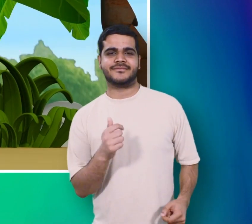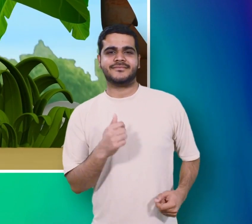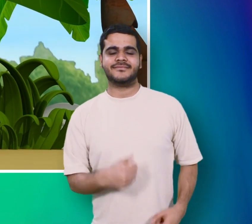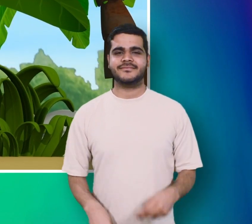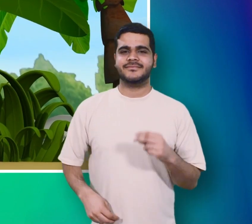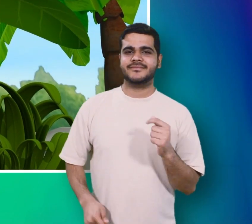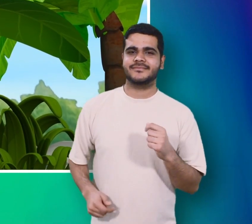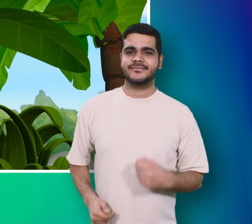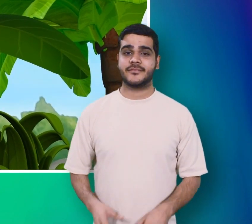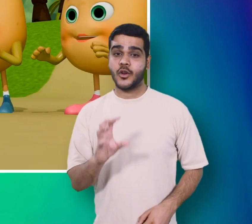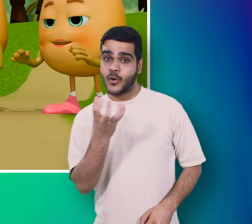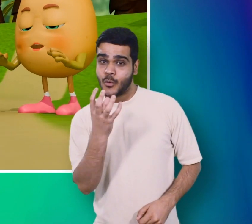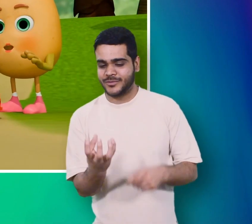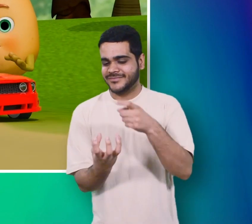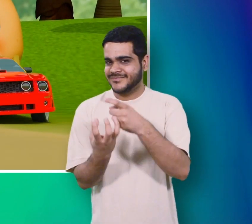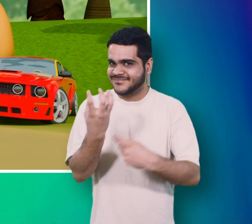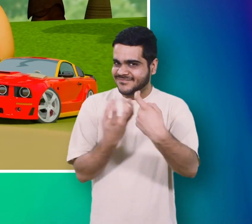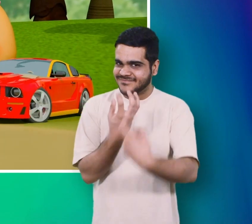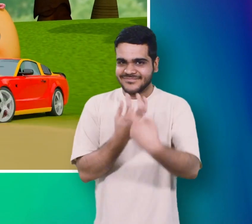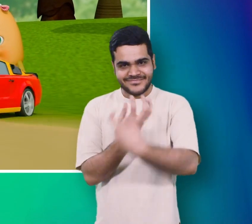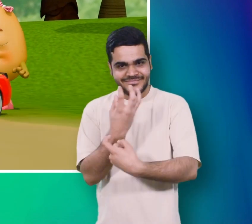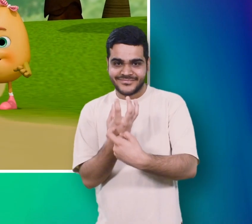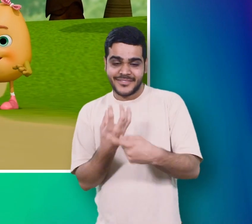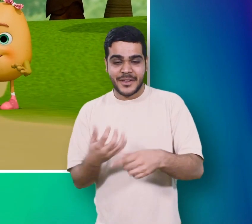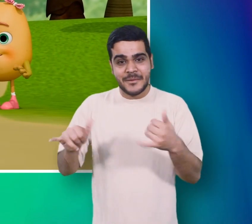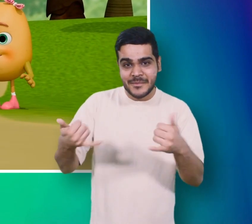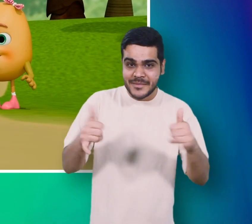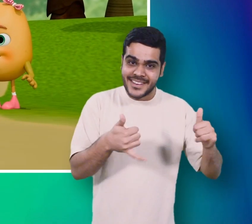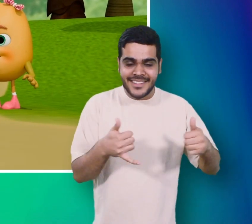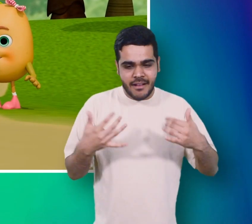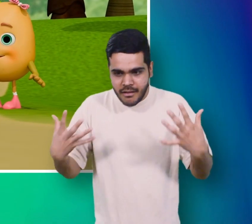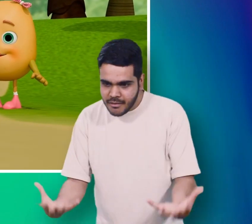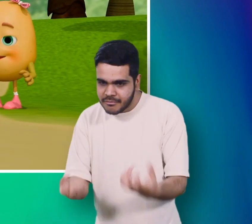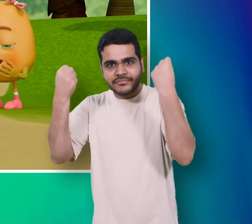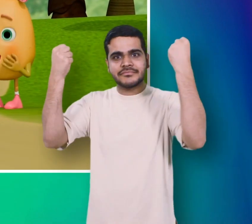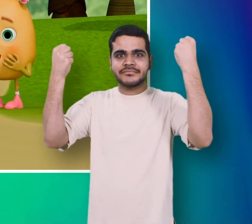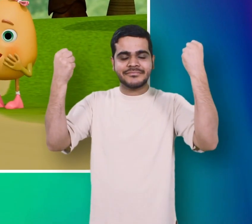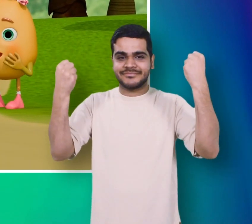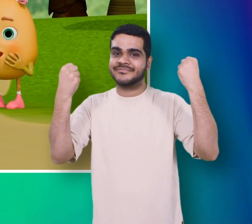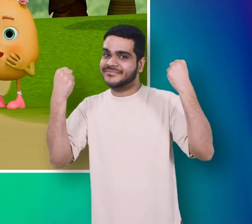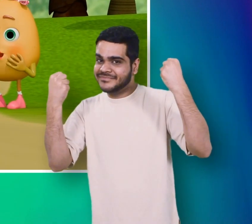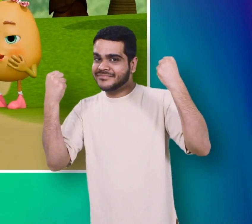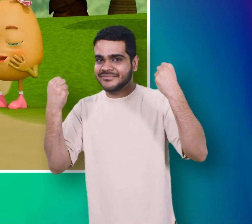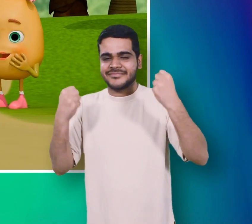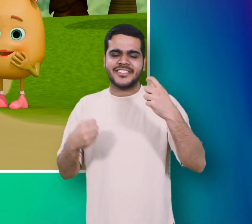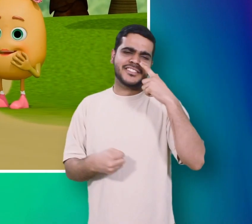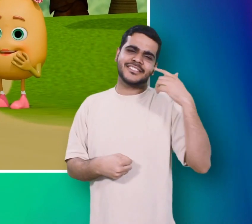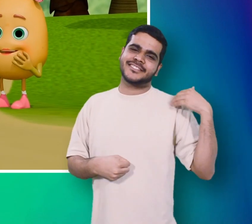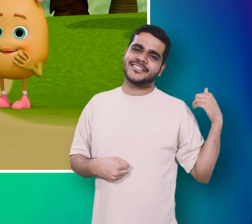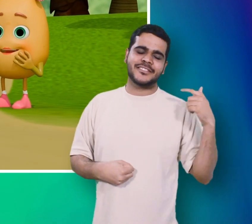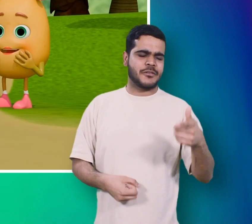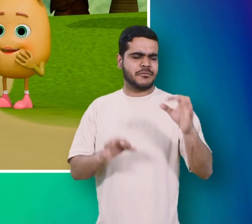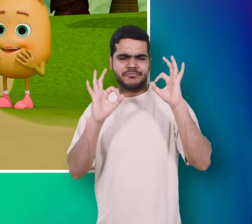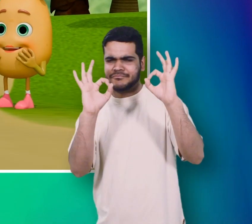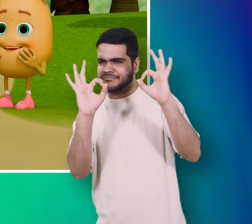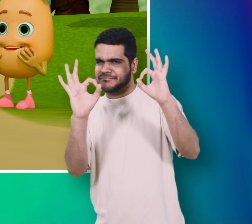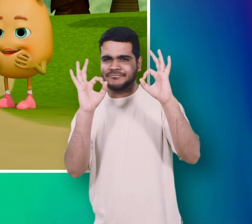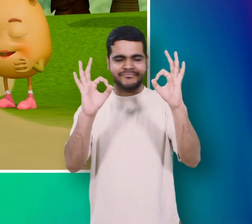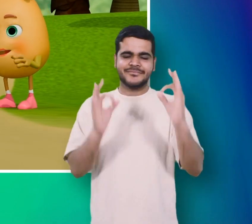आलू कचालू ने पाया खिलोना बुले सबसे अच्छी मेरी बेहना